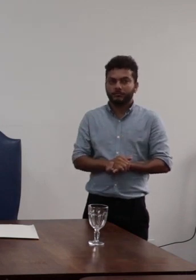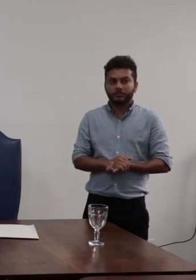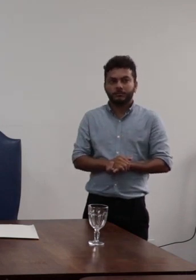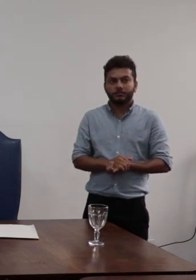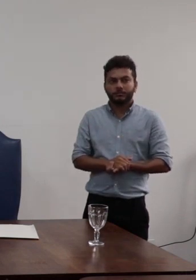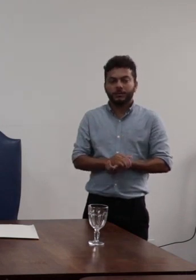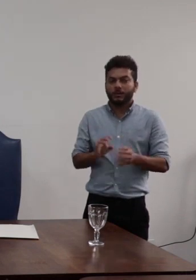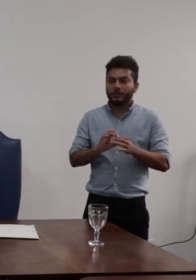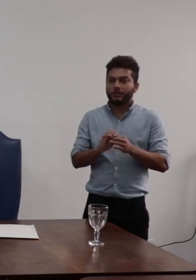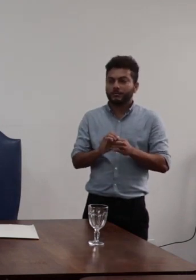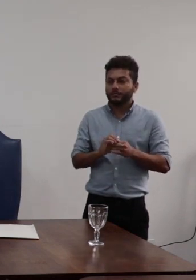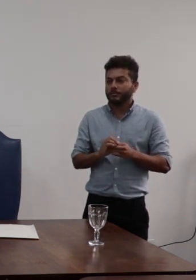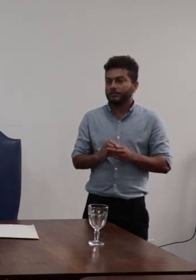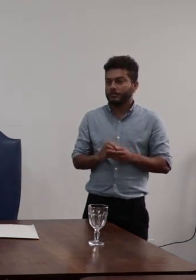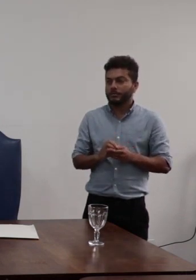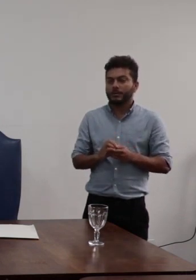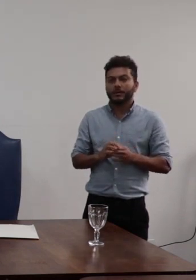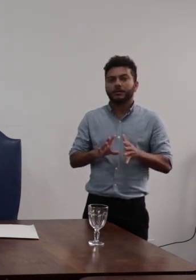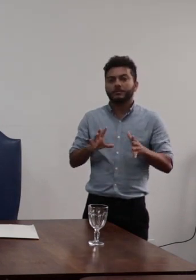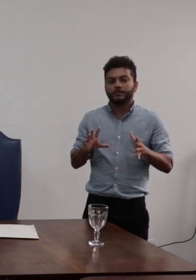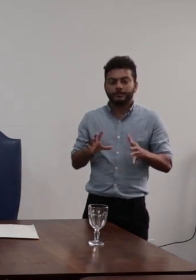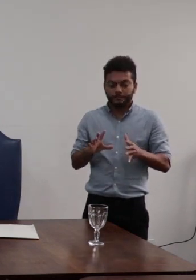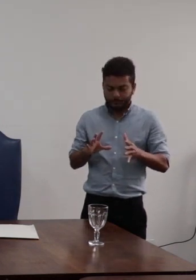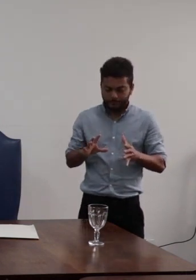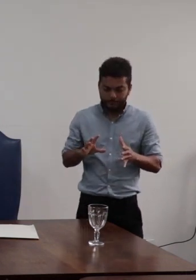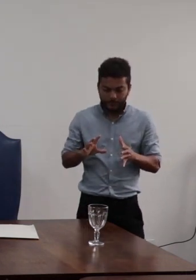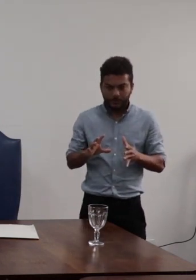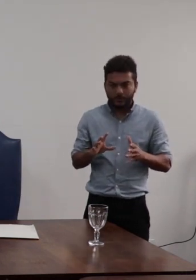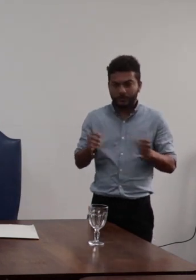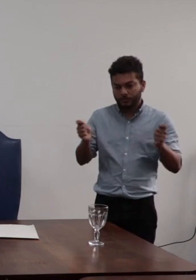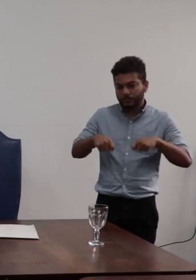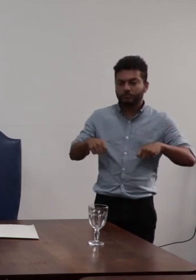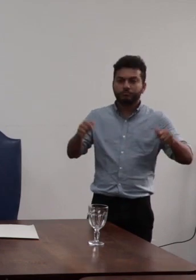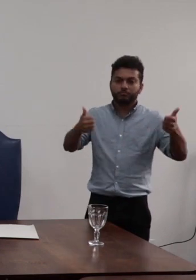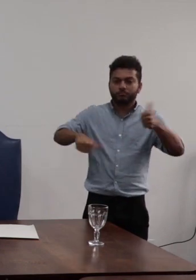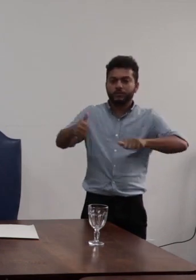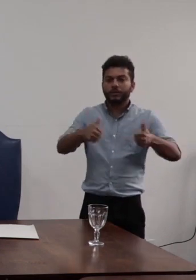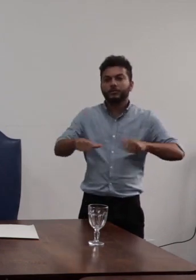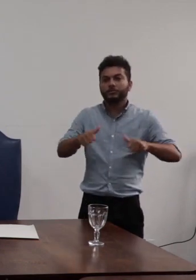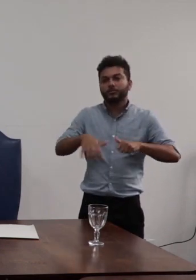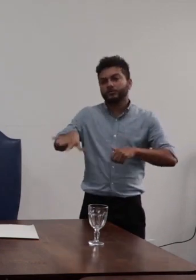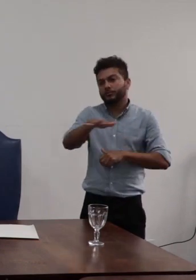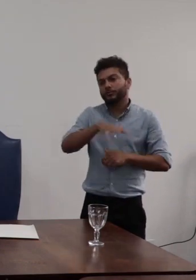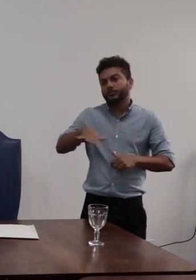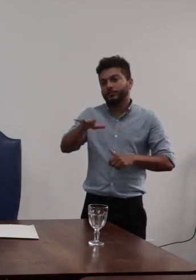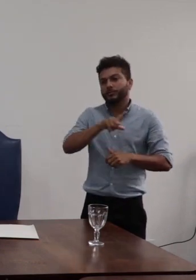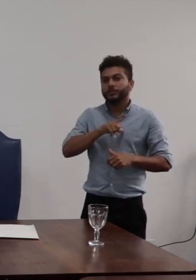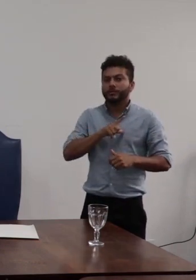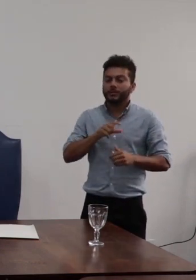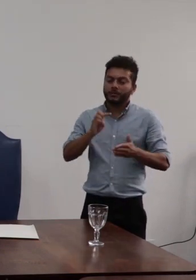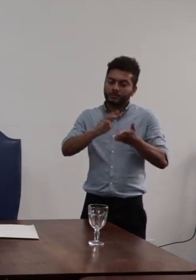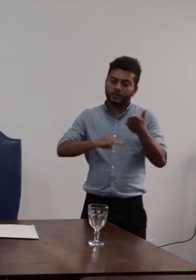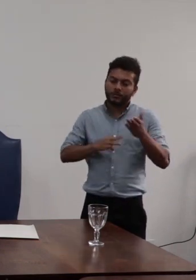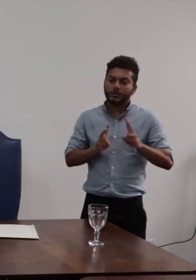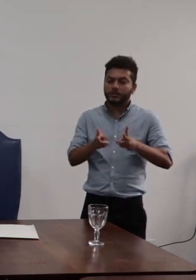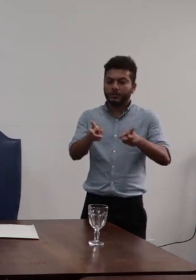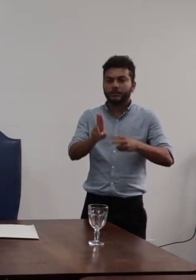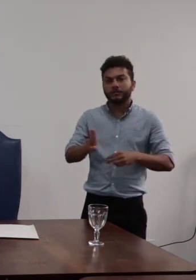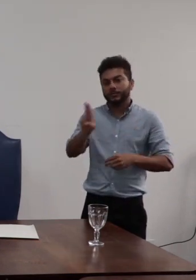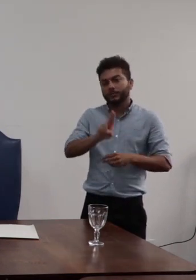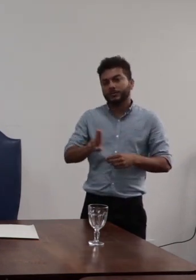a caminhar o ponto para apreciação desse conselho vamos fazer a mesma metodologia que temos utilizado